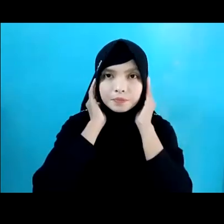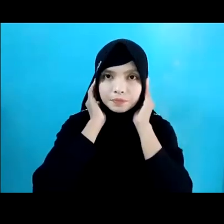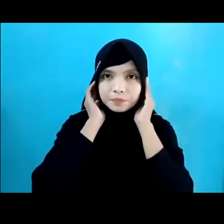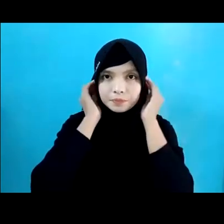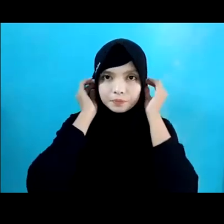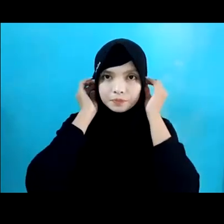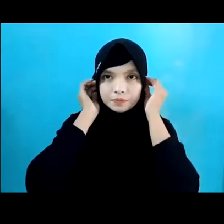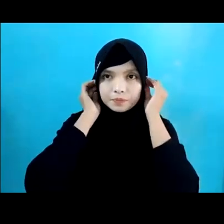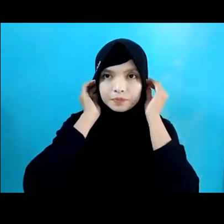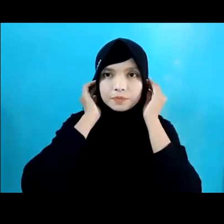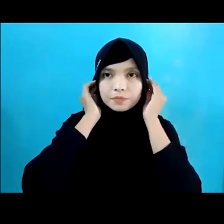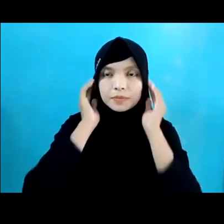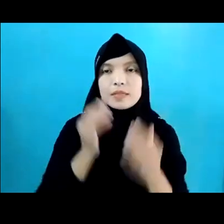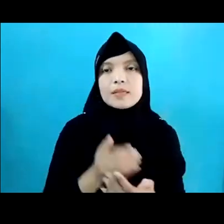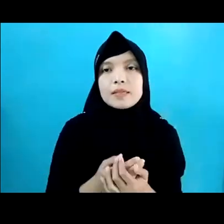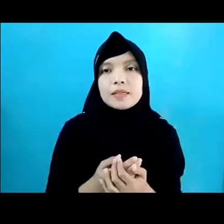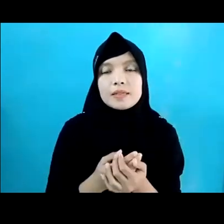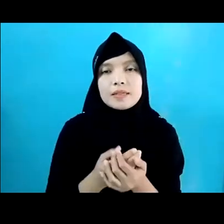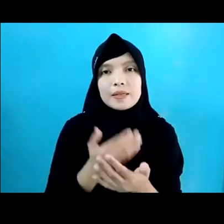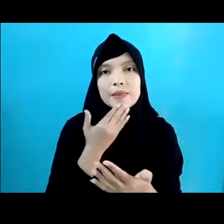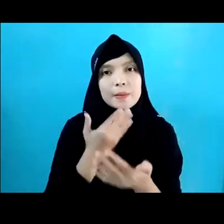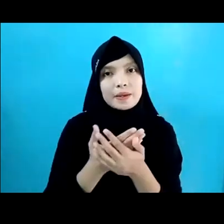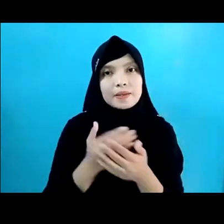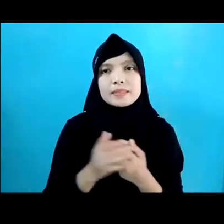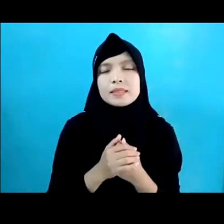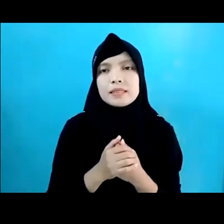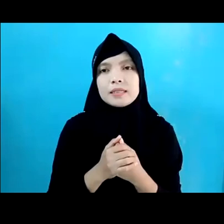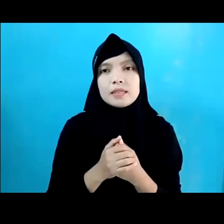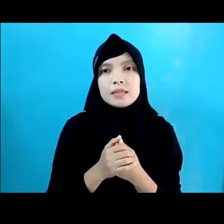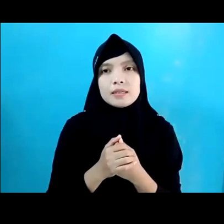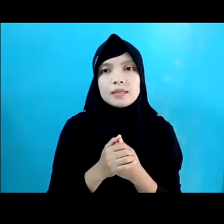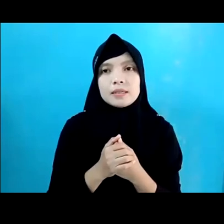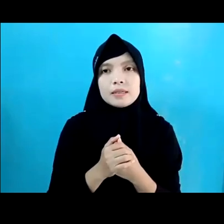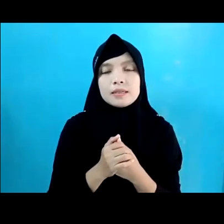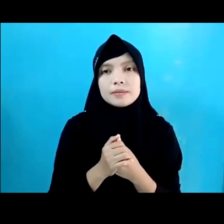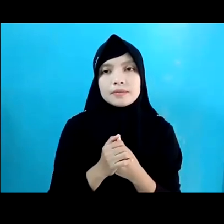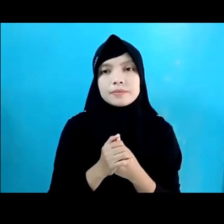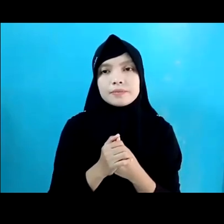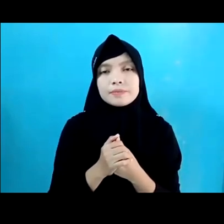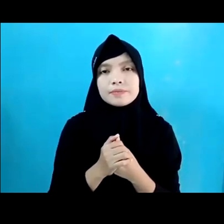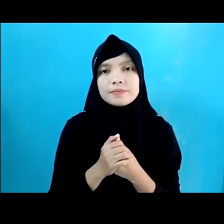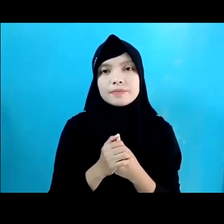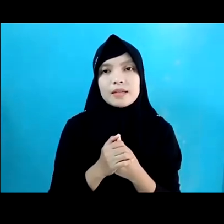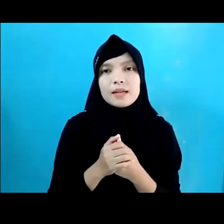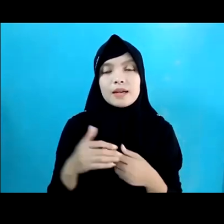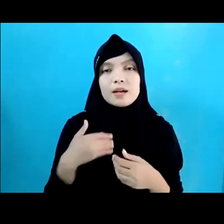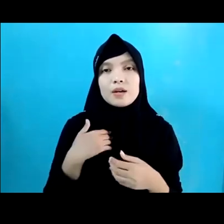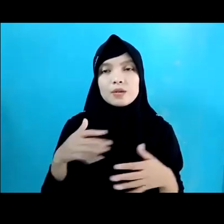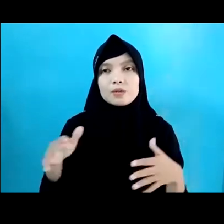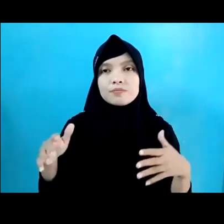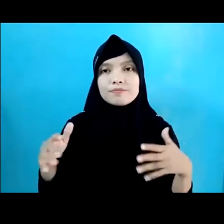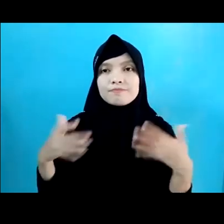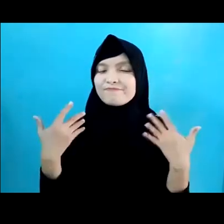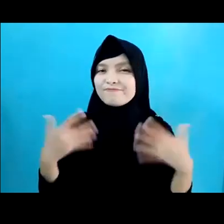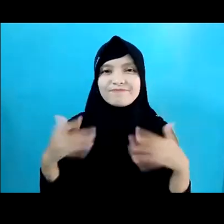Thank you Terima kasih And It's A Privilege To Be Here I'm Honored To Be Ask To